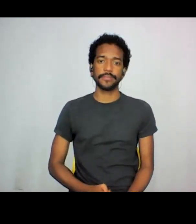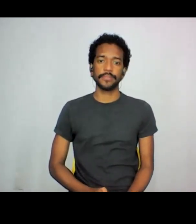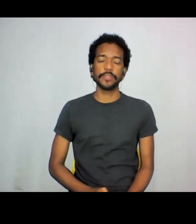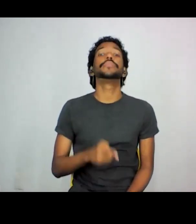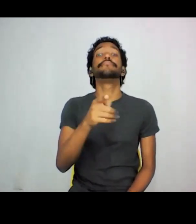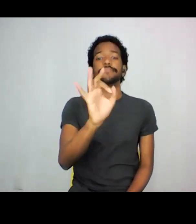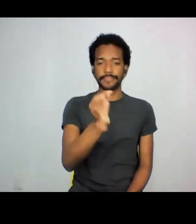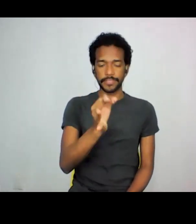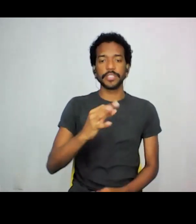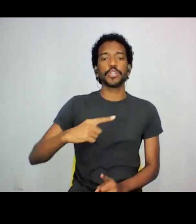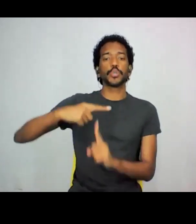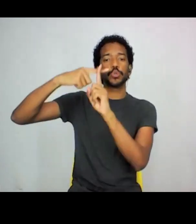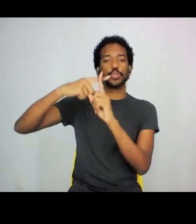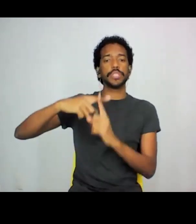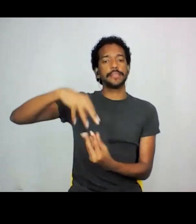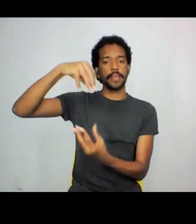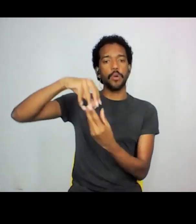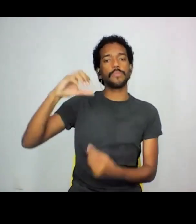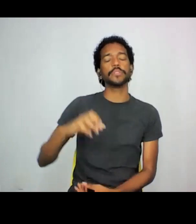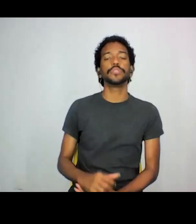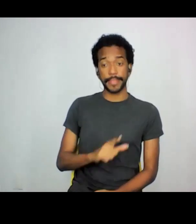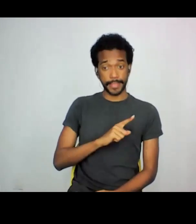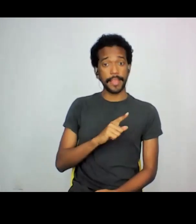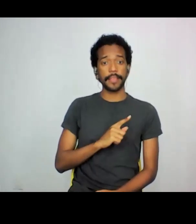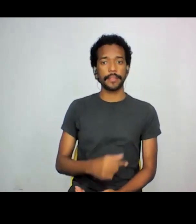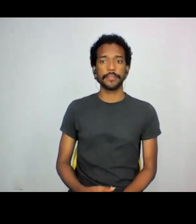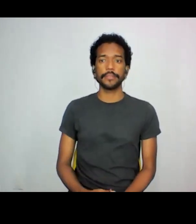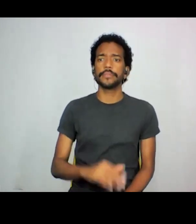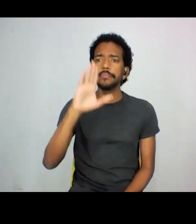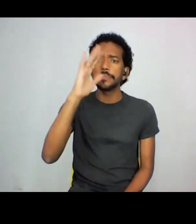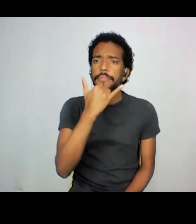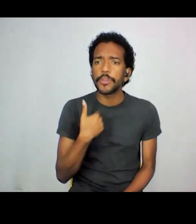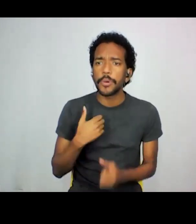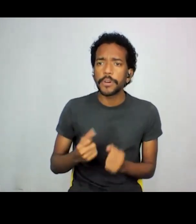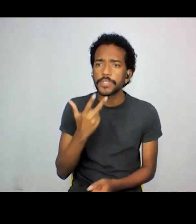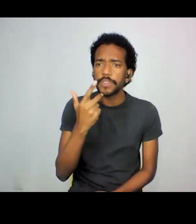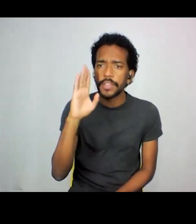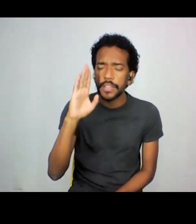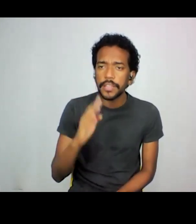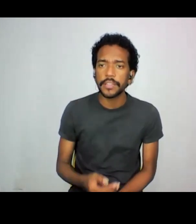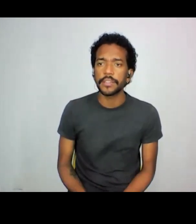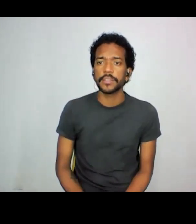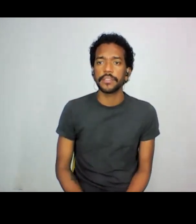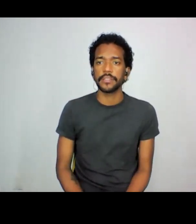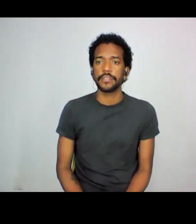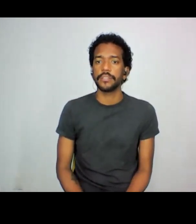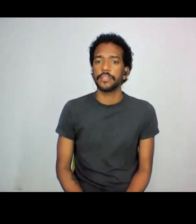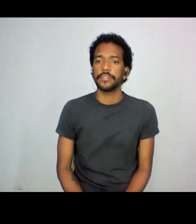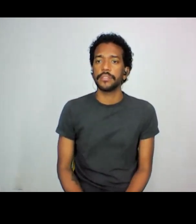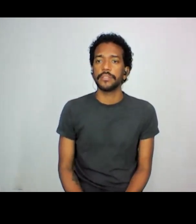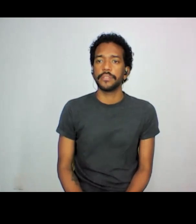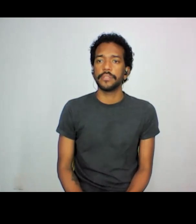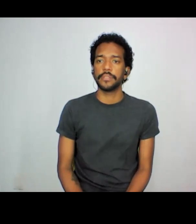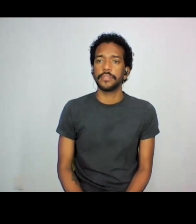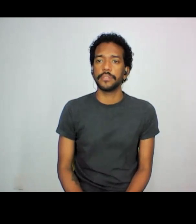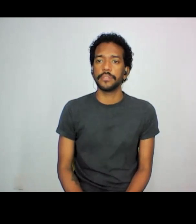isso, Santa Cruz das Almas, sim, posso falar aqui? Ah, desculpa, sim, por favor. Então, vou